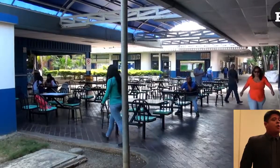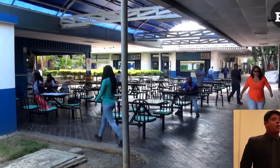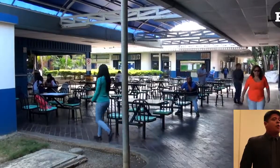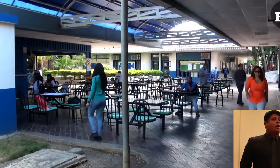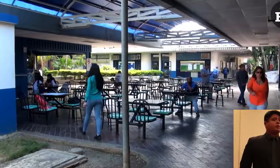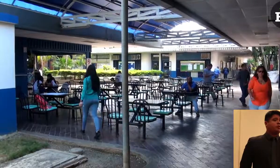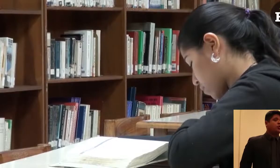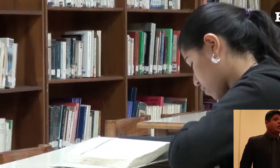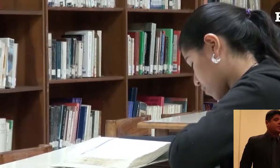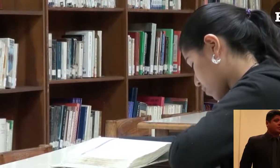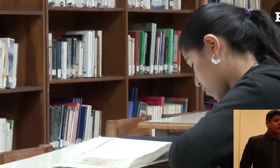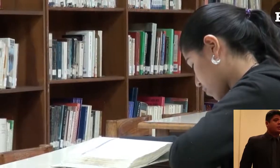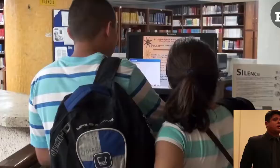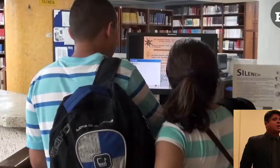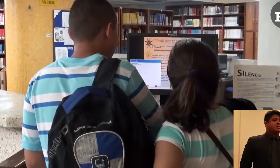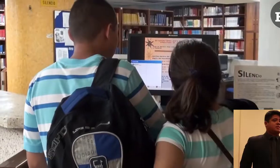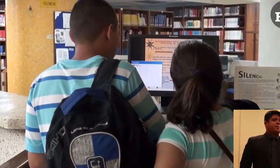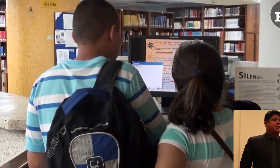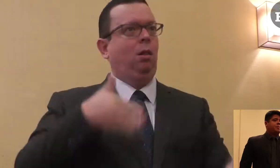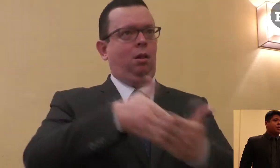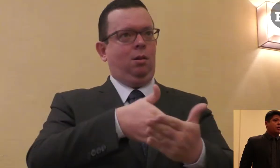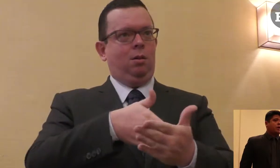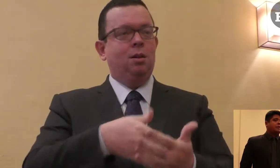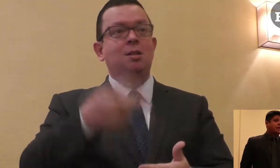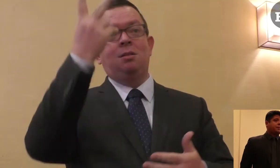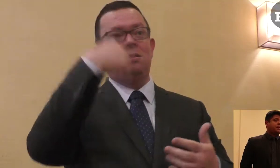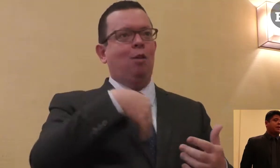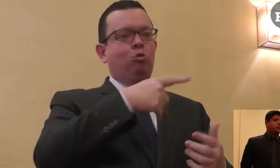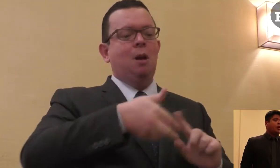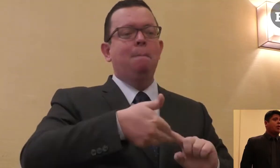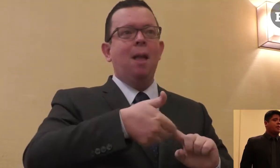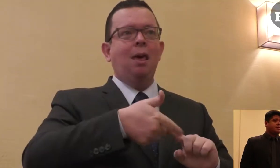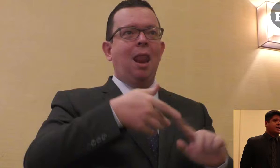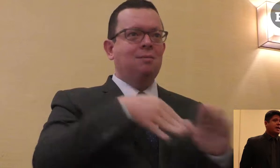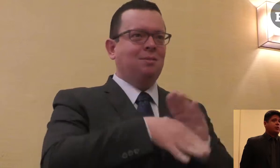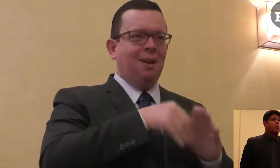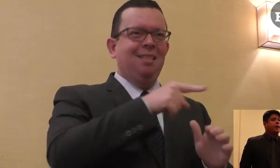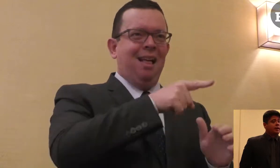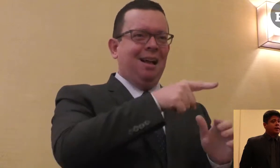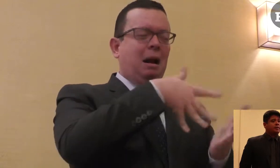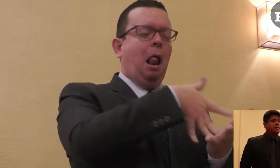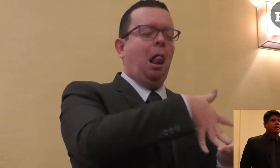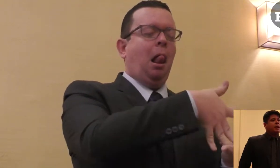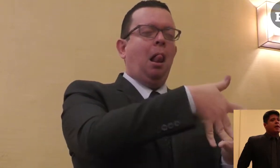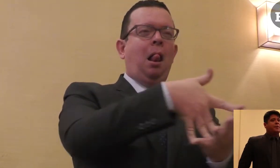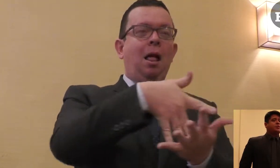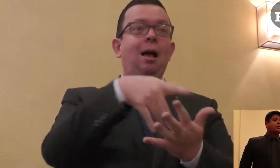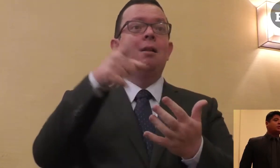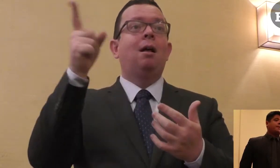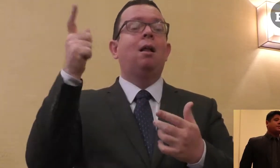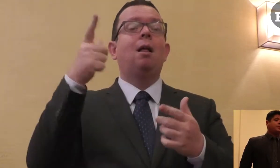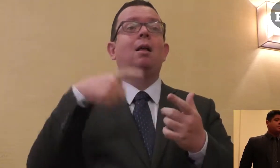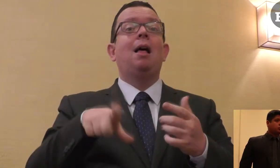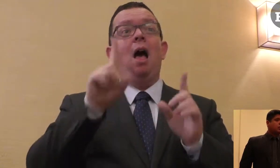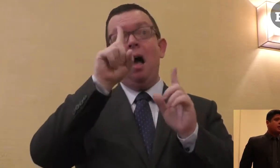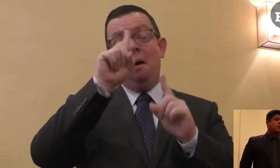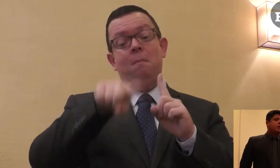o a estudios universitarios sencillamente porque no hay intérpretes en todas las universidades, en todas las carreras. Las personas con discapacidad motora